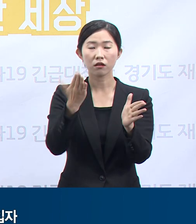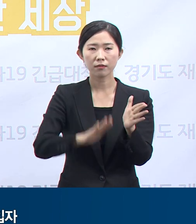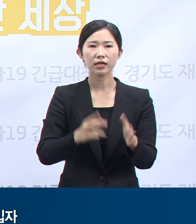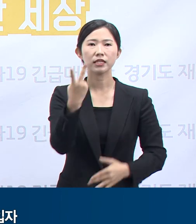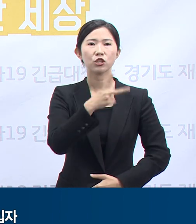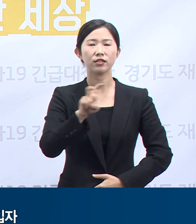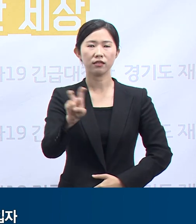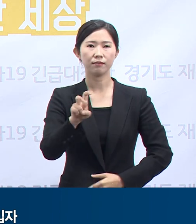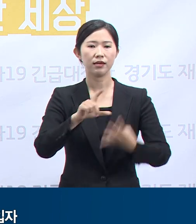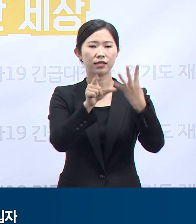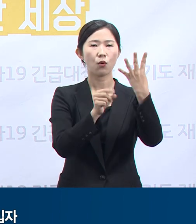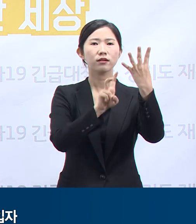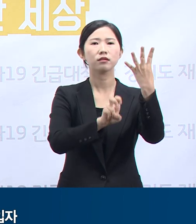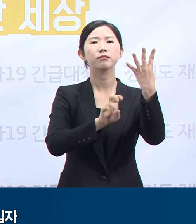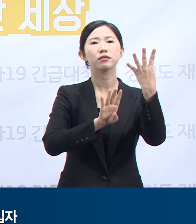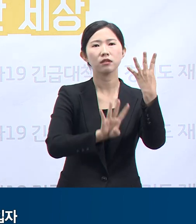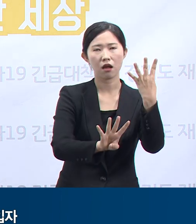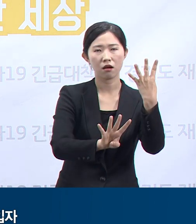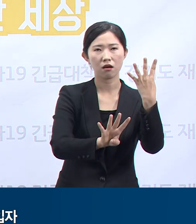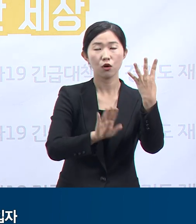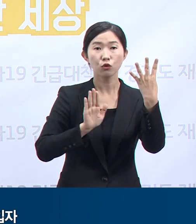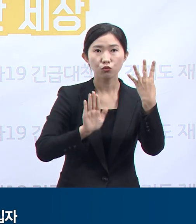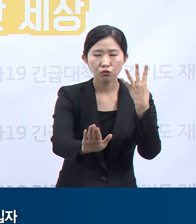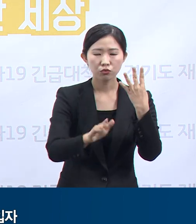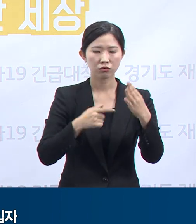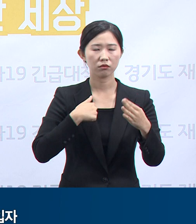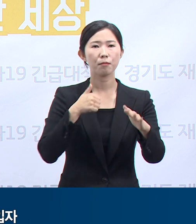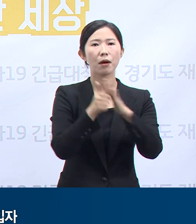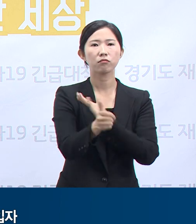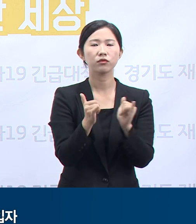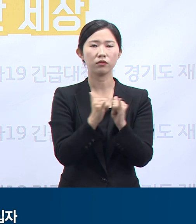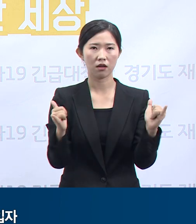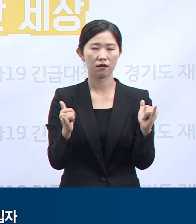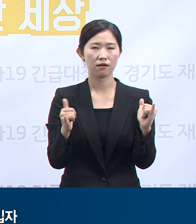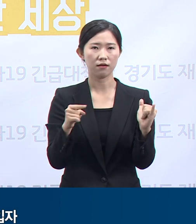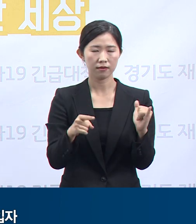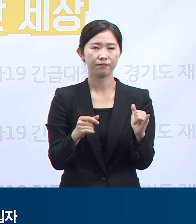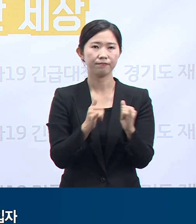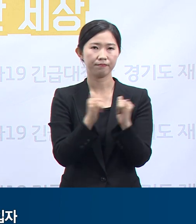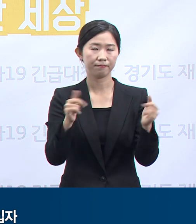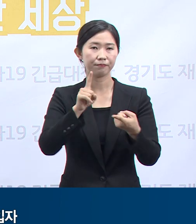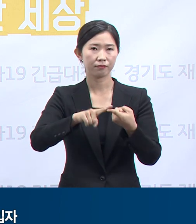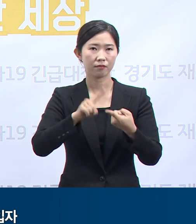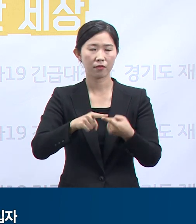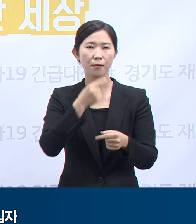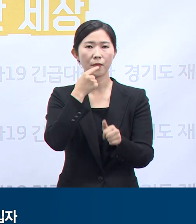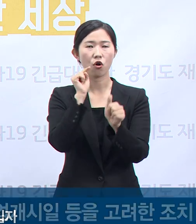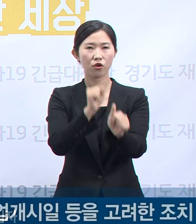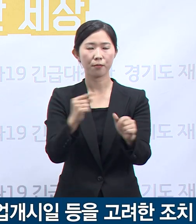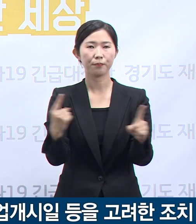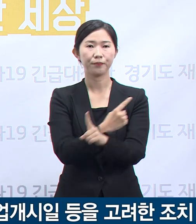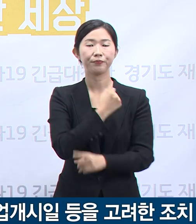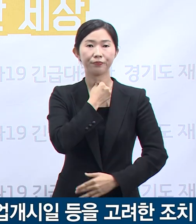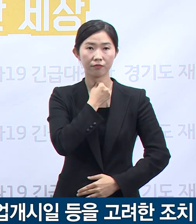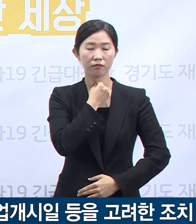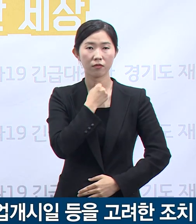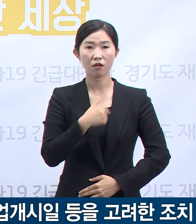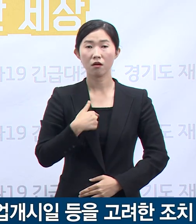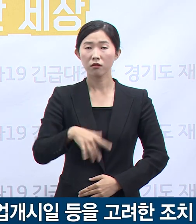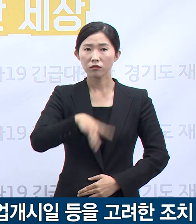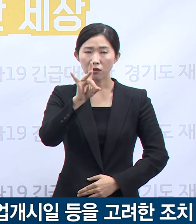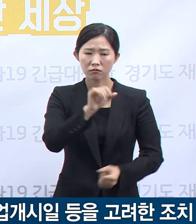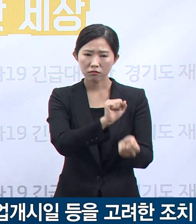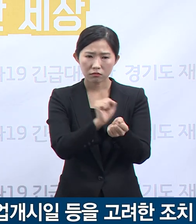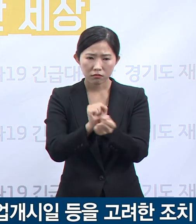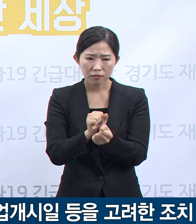24일부터 그 이후 상기업소 출입자로 변경하고자 합니다. 그간 최초 환자 및 확진자들에 대한 증상